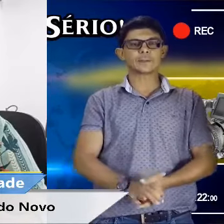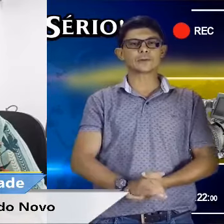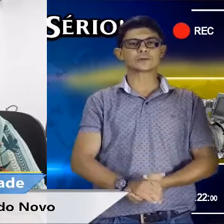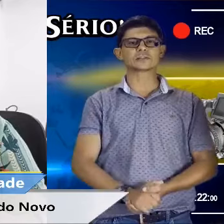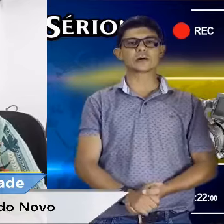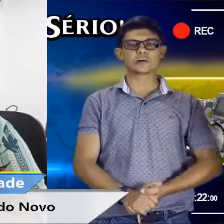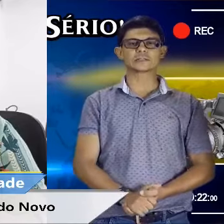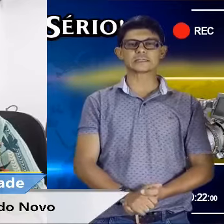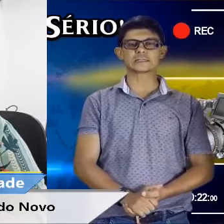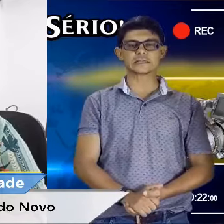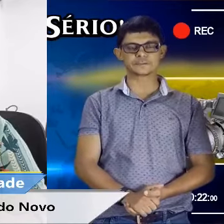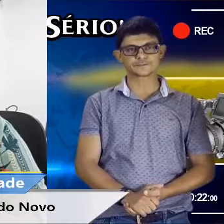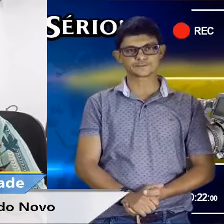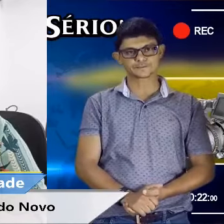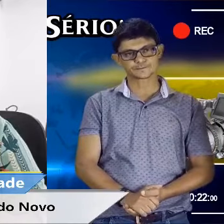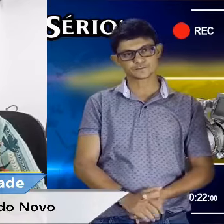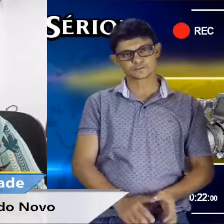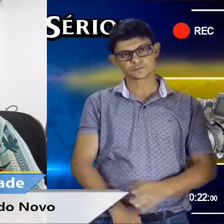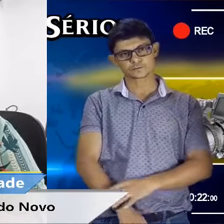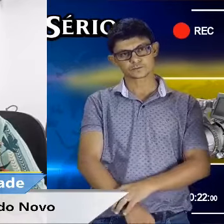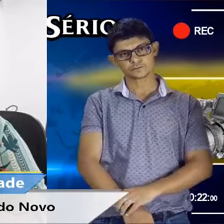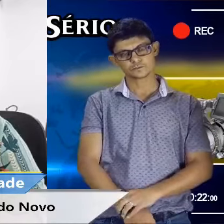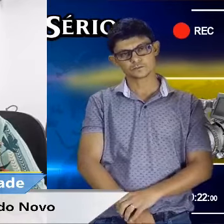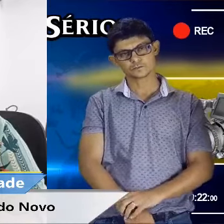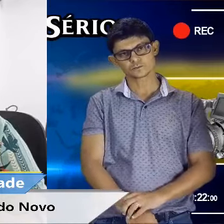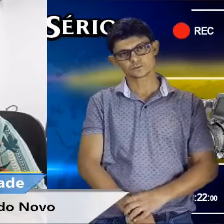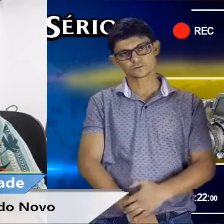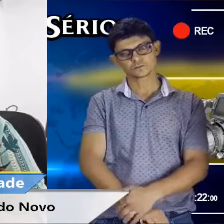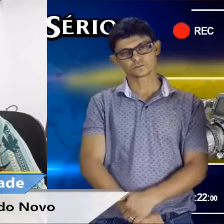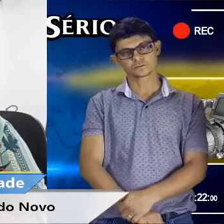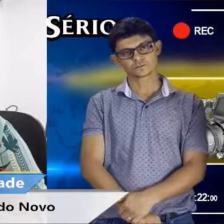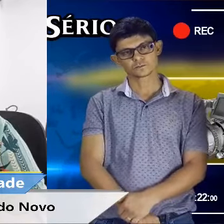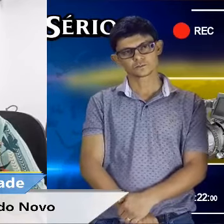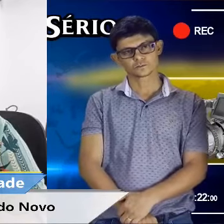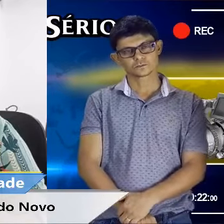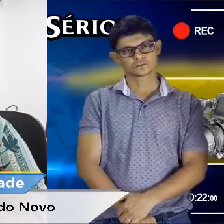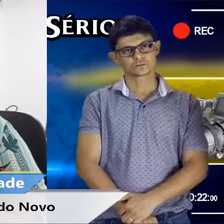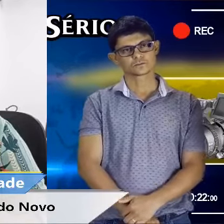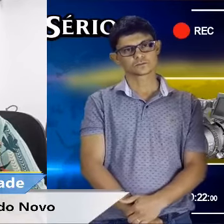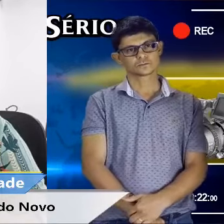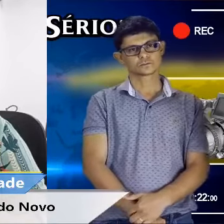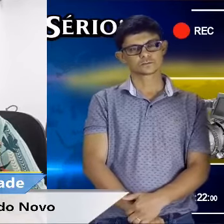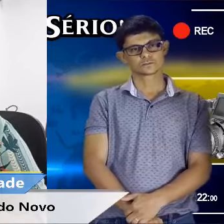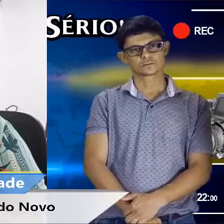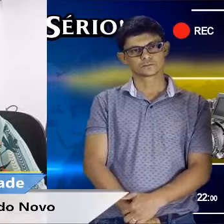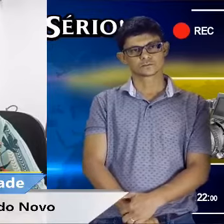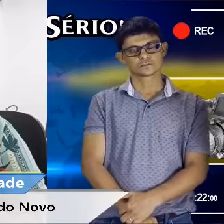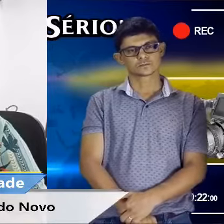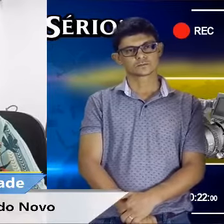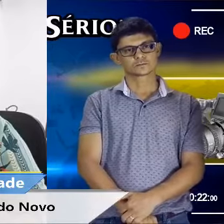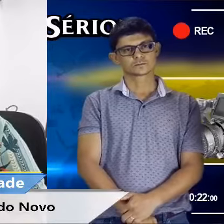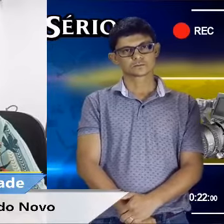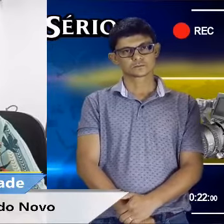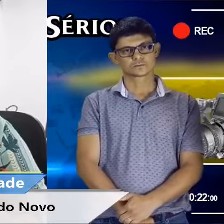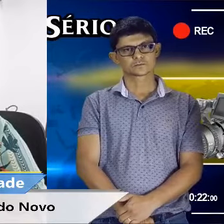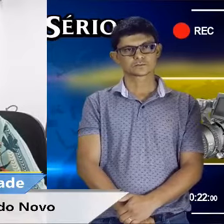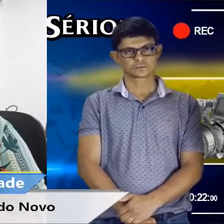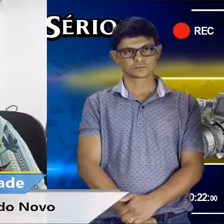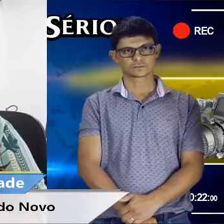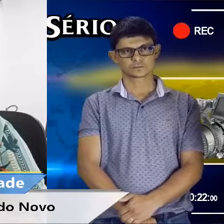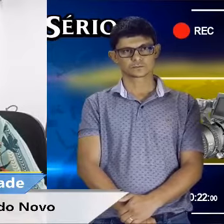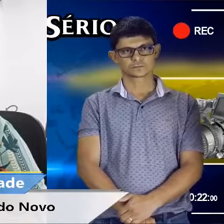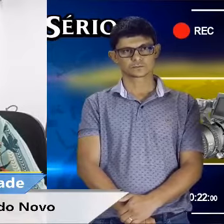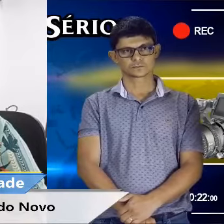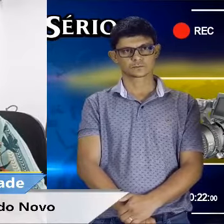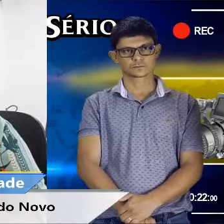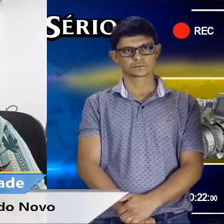a produção acontecer, né? Com é muito investimento, é investimento público, é investimento particular, é muita coisa para o cara